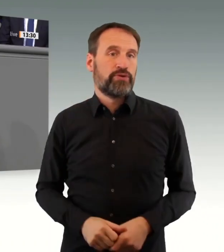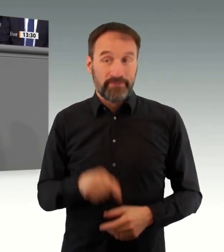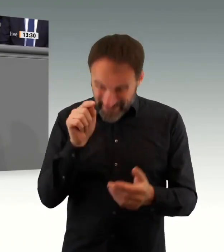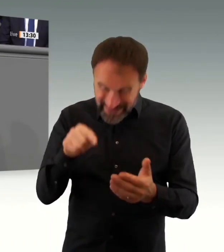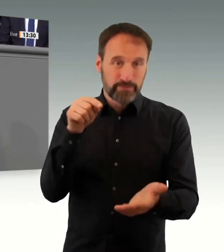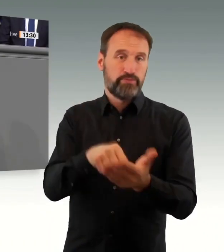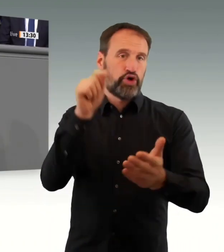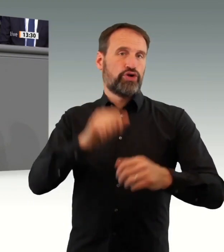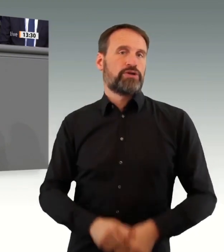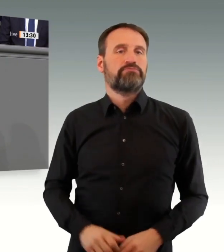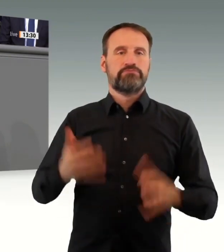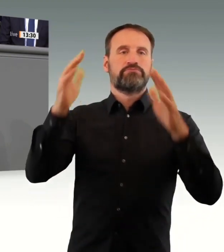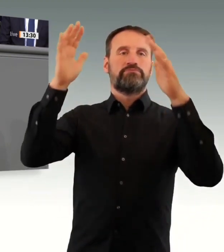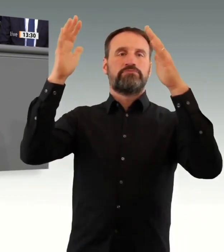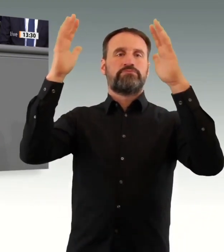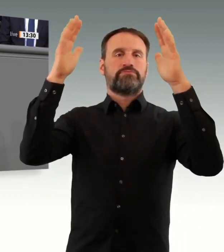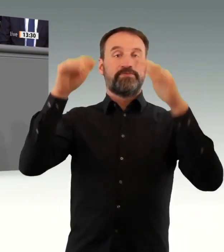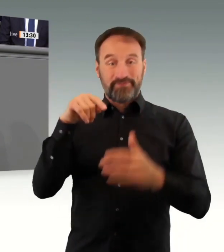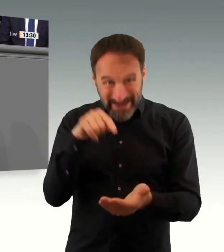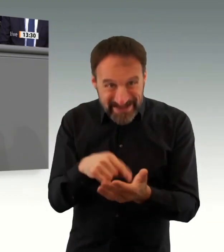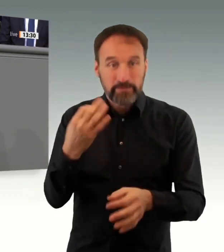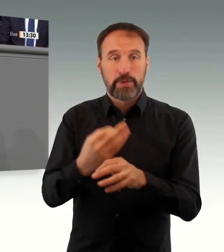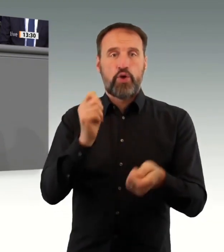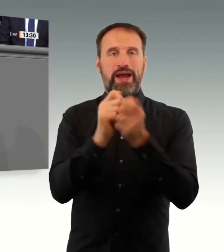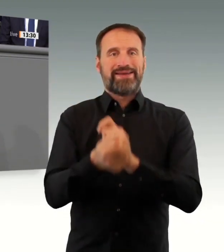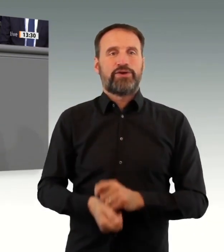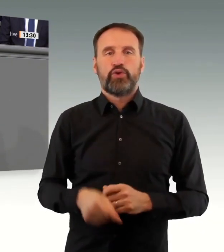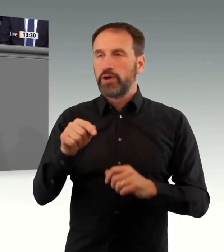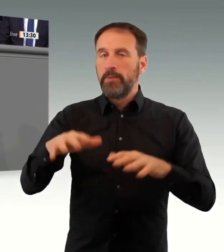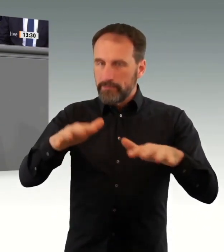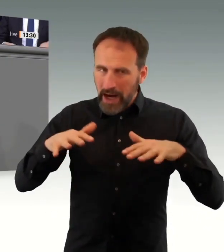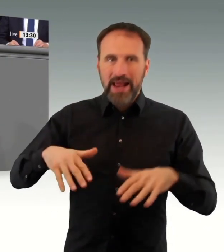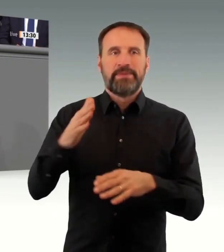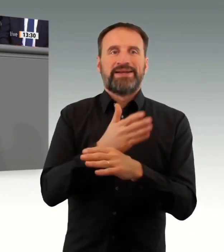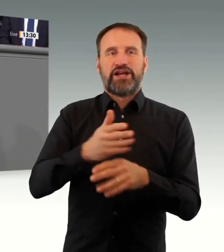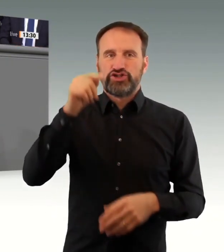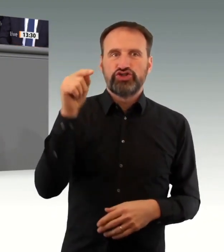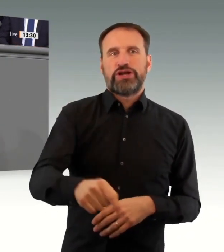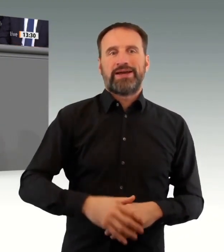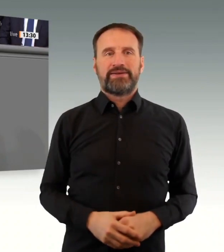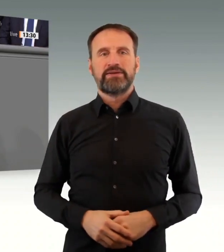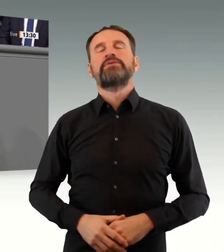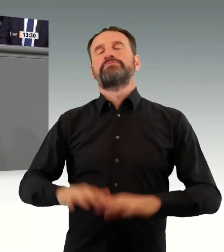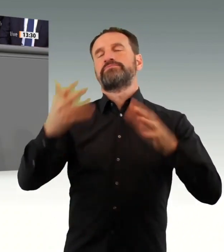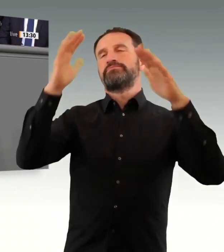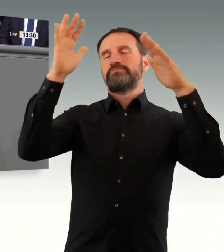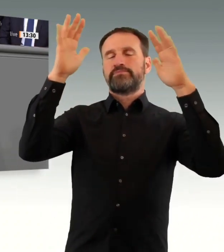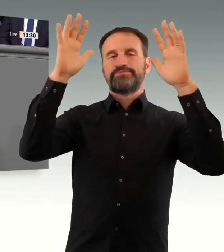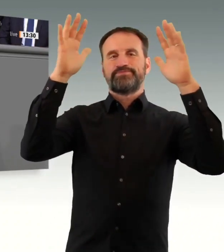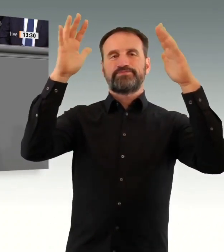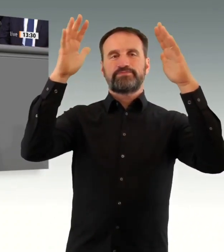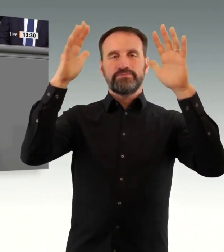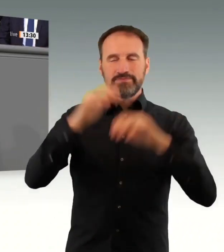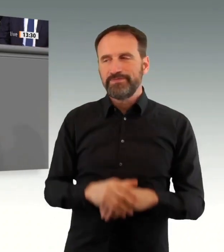auf? Den Menschen da draußen, die uns jetzt zuhören, verkaufen, dass das, was Sie uns jetzt hier vorlegen, völlig identisch wäre mit dem,